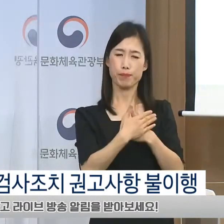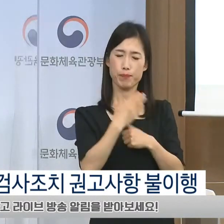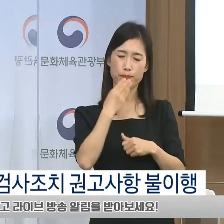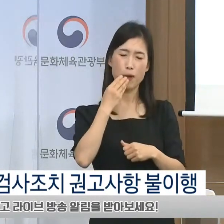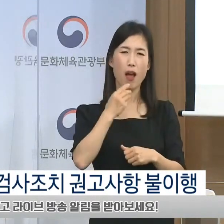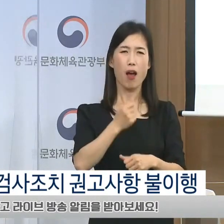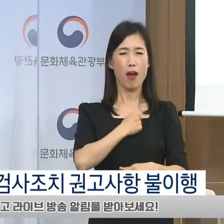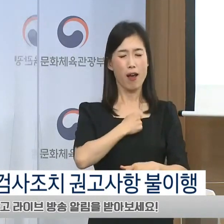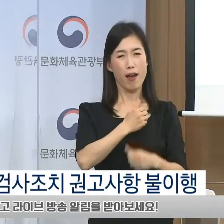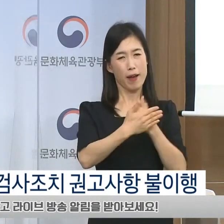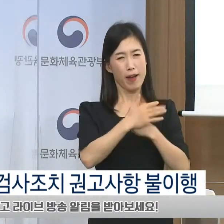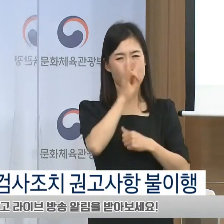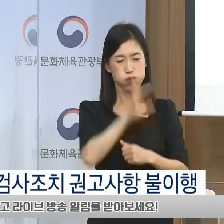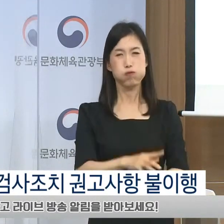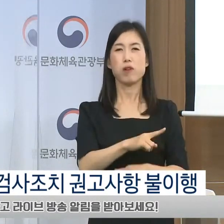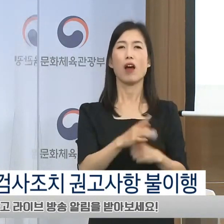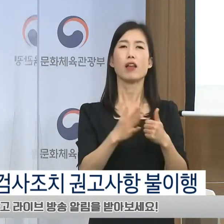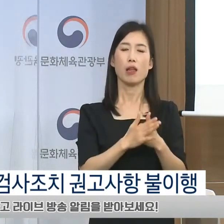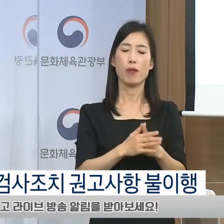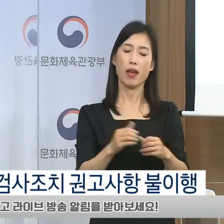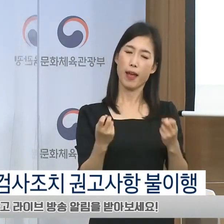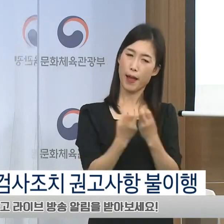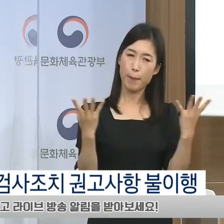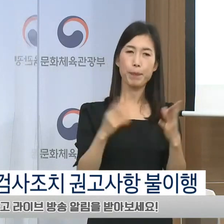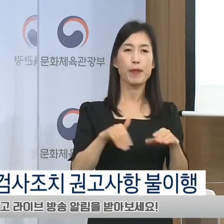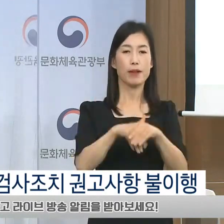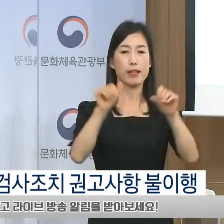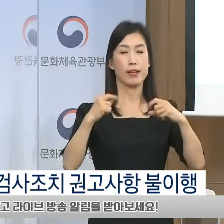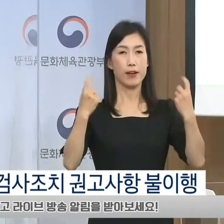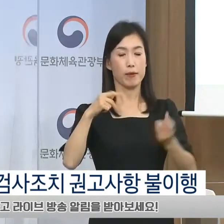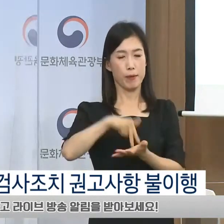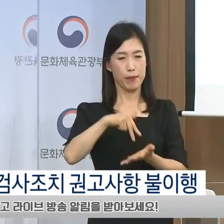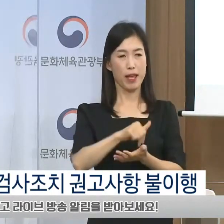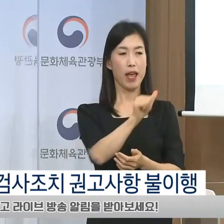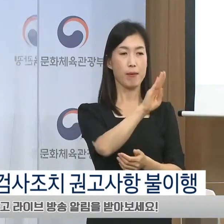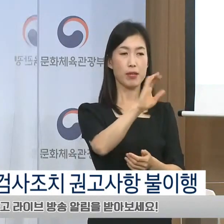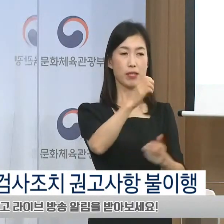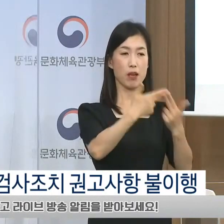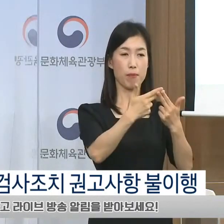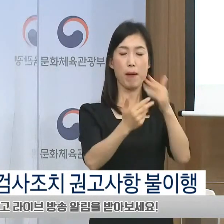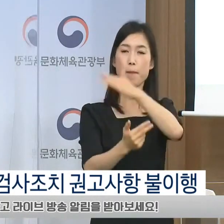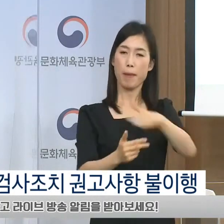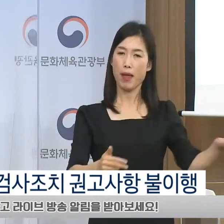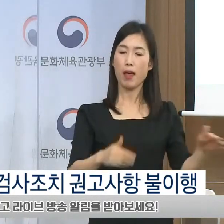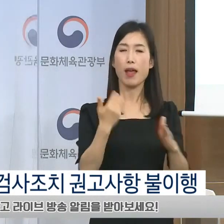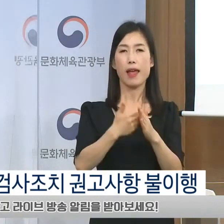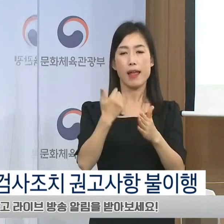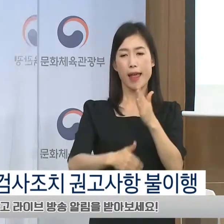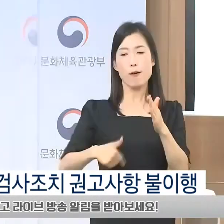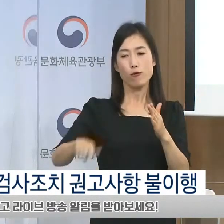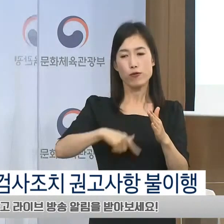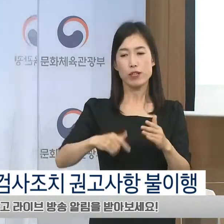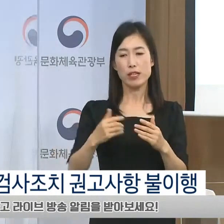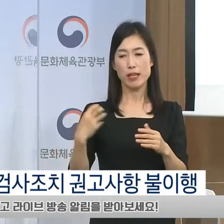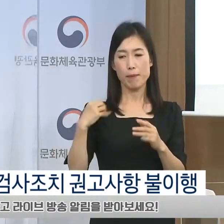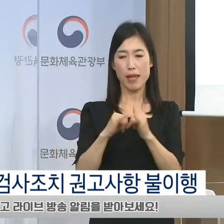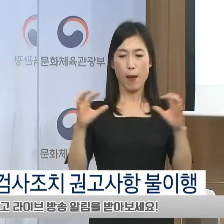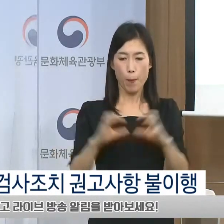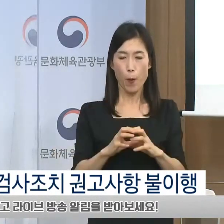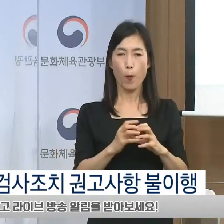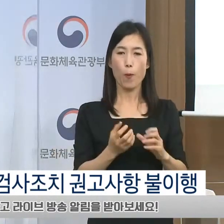결국 문체부는 ABC협회를 제외한 관계 전문가들과 전국 20개 지국을 방문하였으나